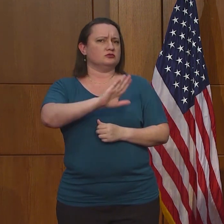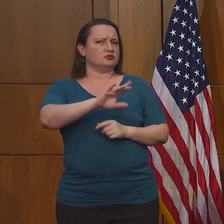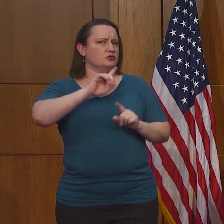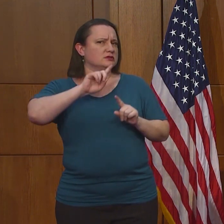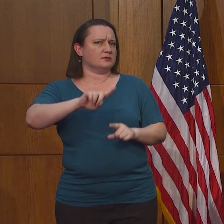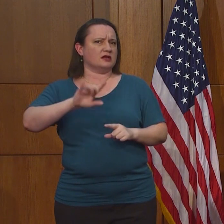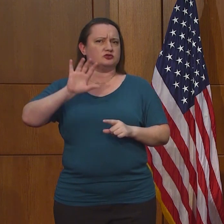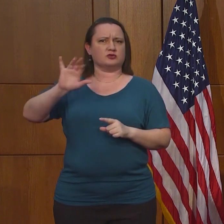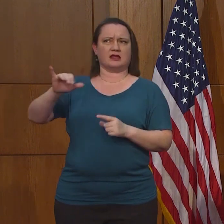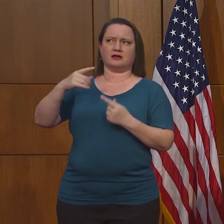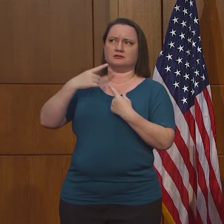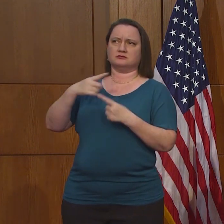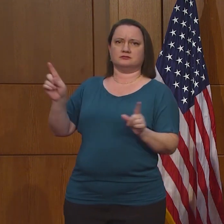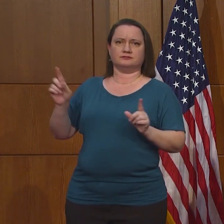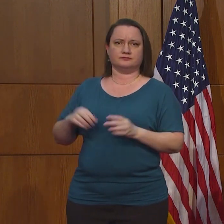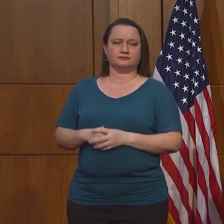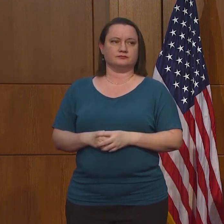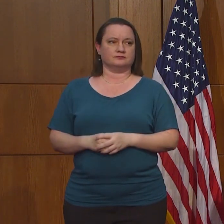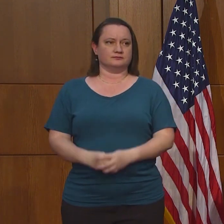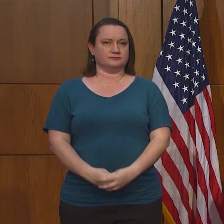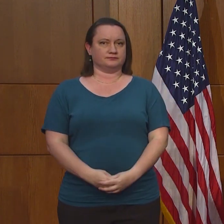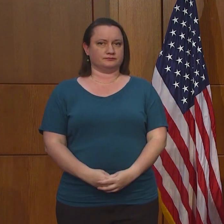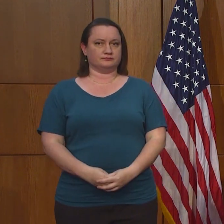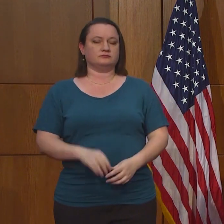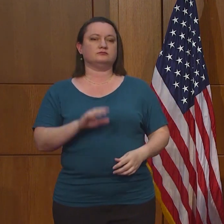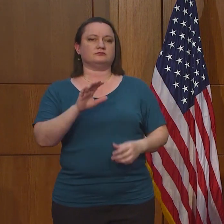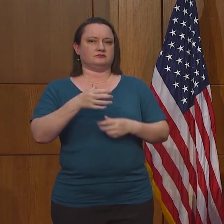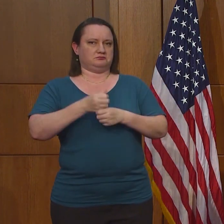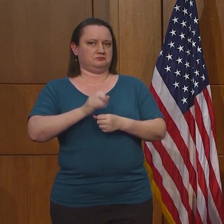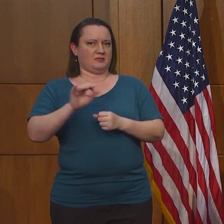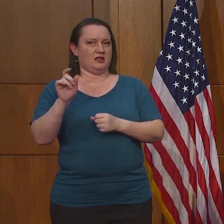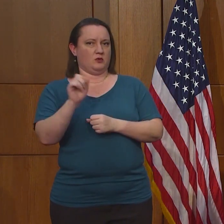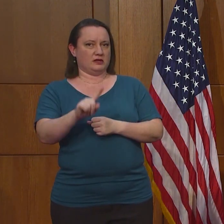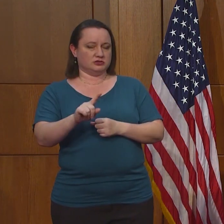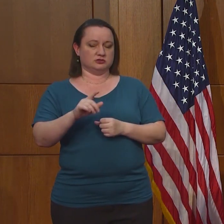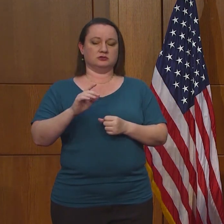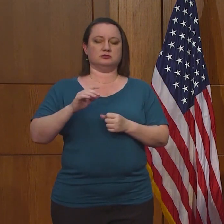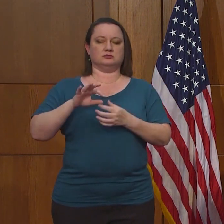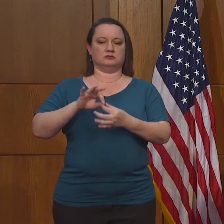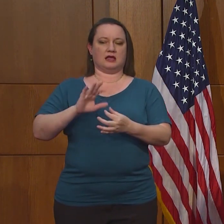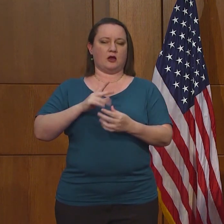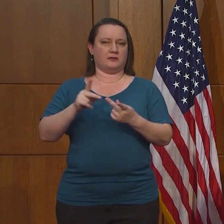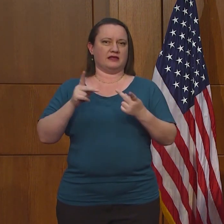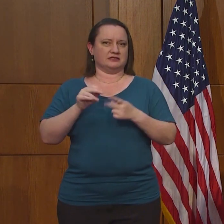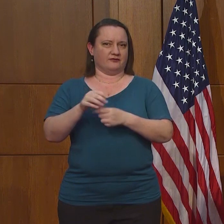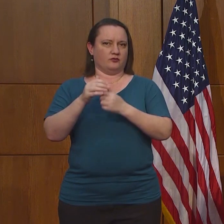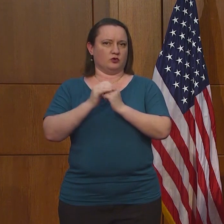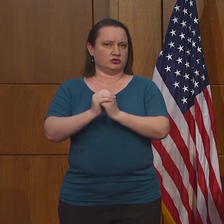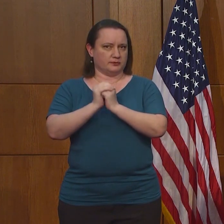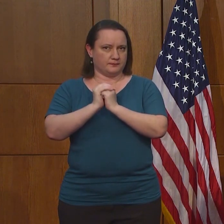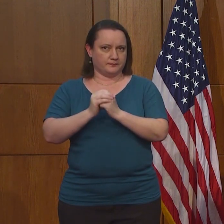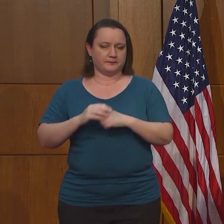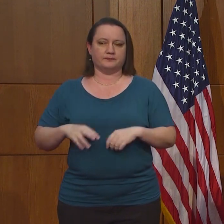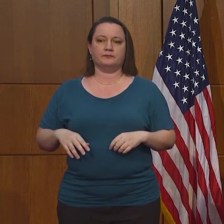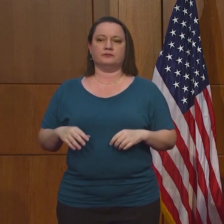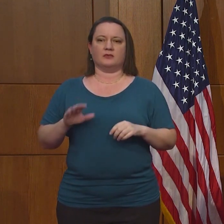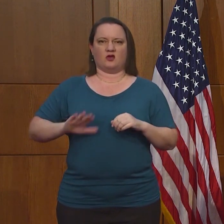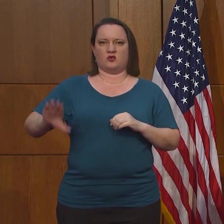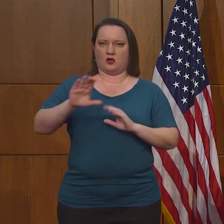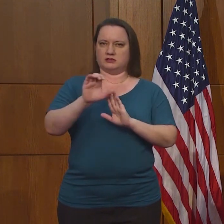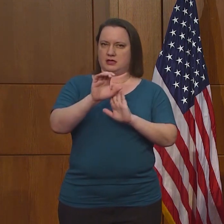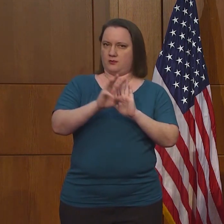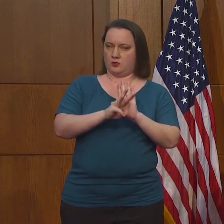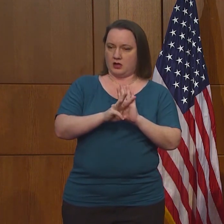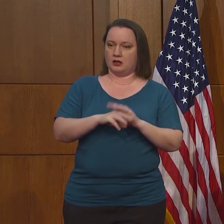La pregunta es acerca de los lugares religiosos de las